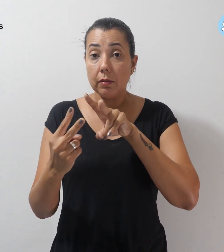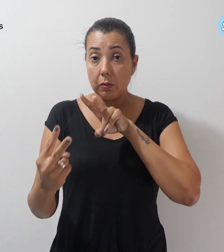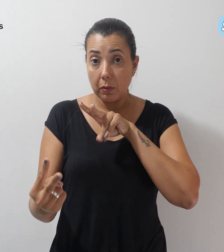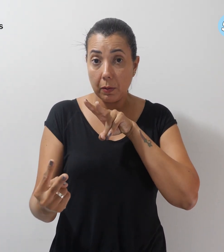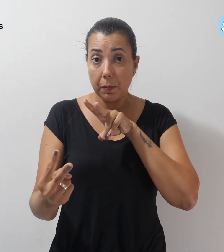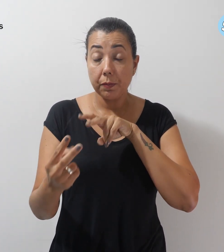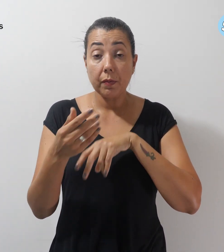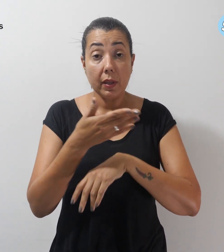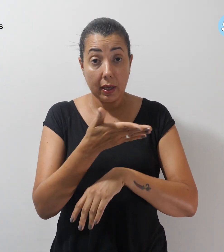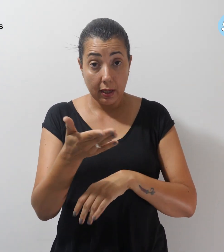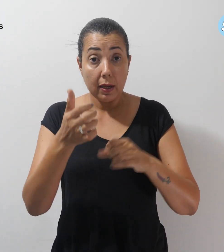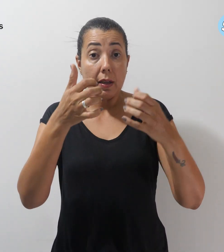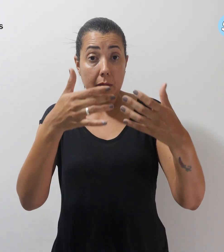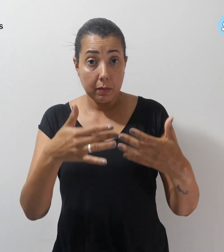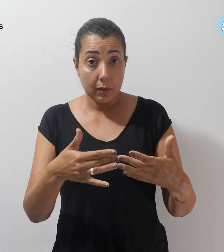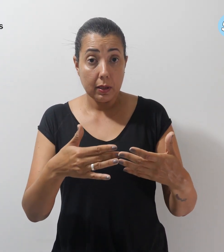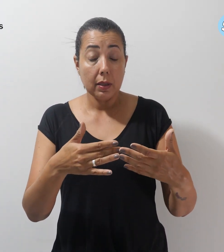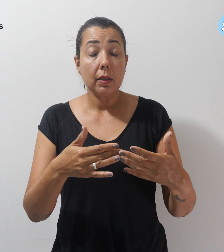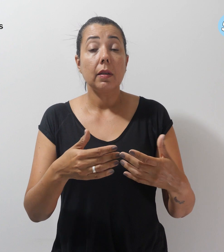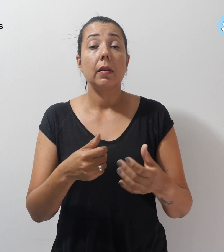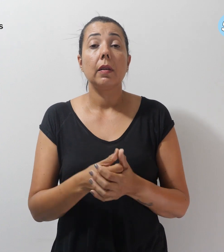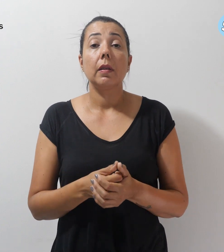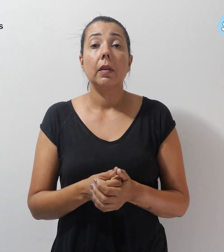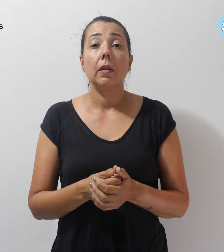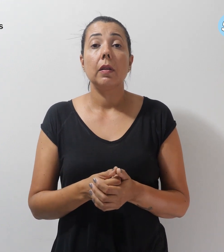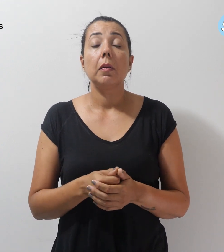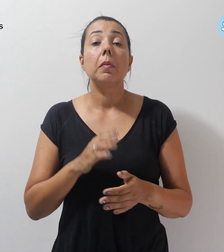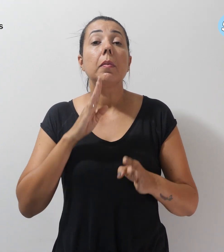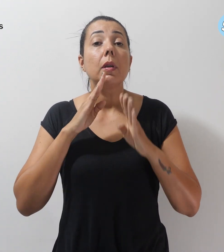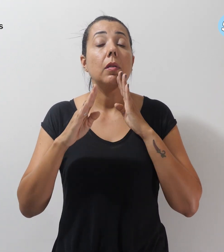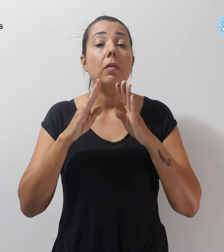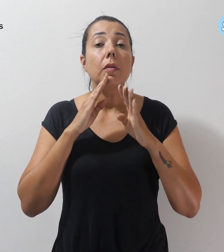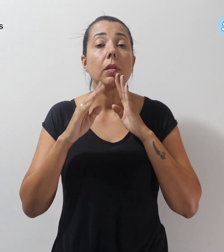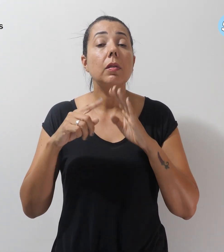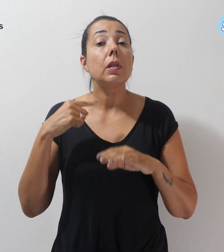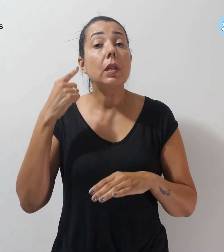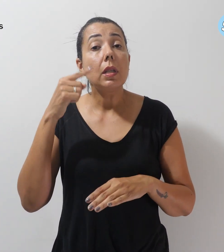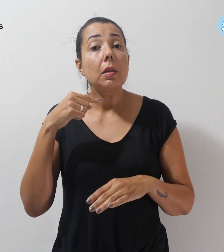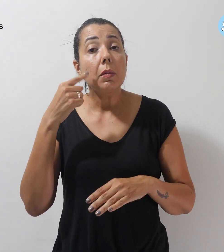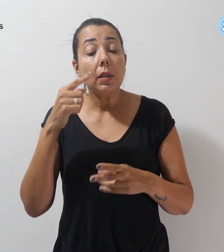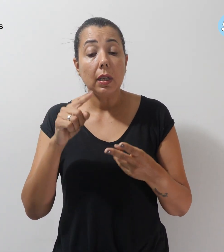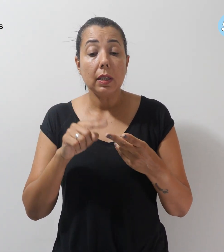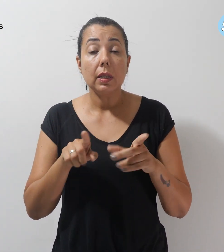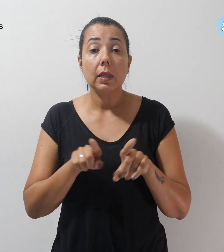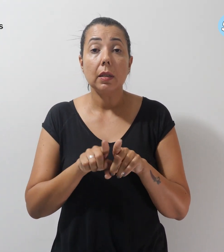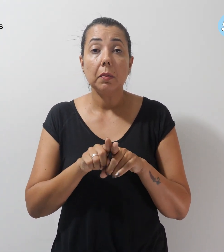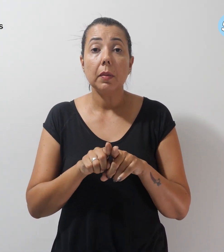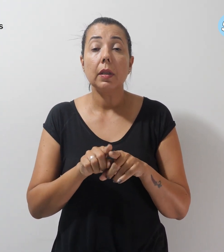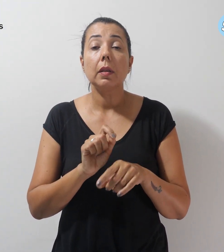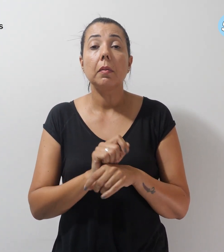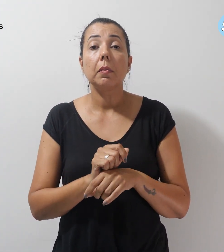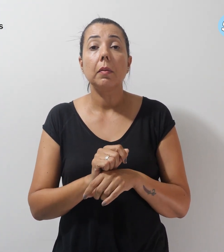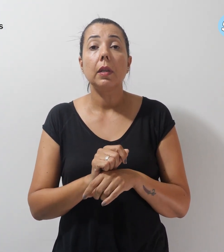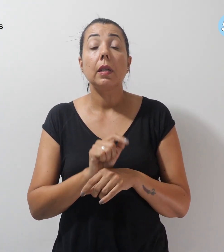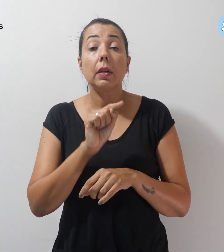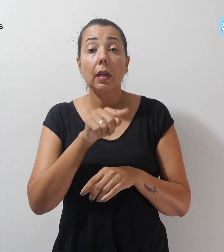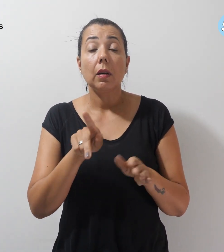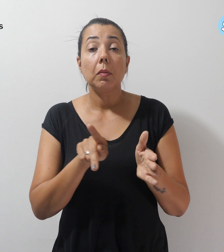Ela será transmitida pelo Facebook da deputada e pelo canal da Câmara dos Deputados no